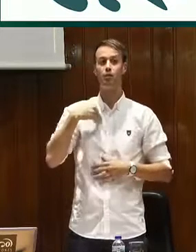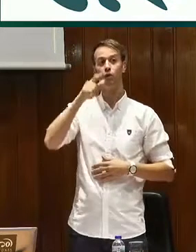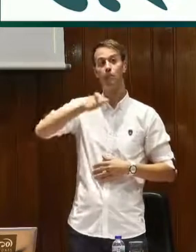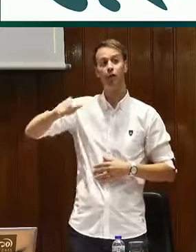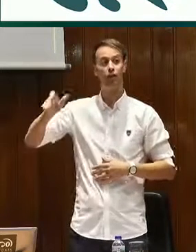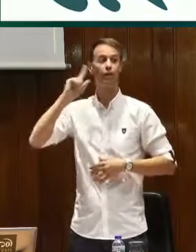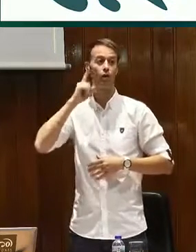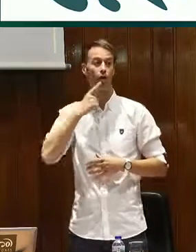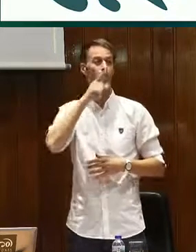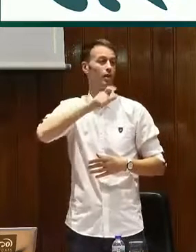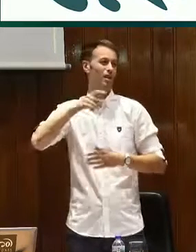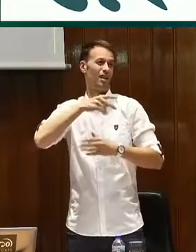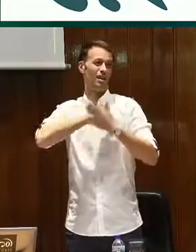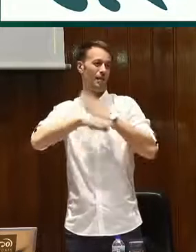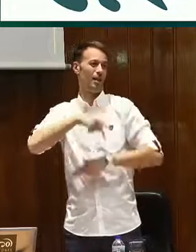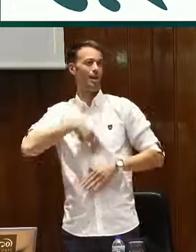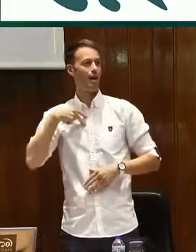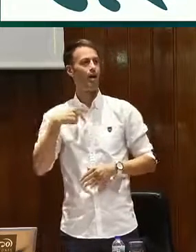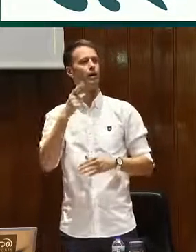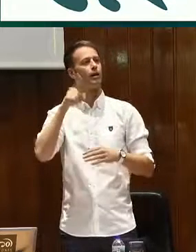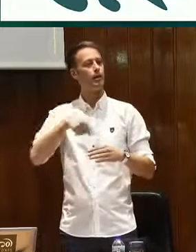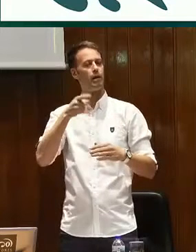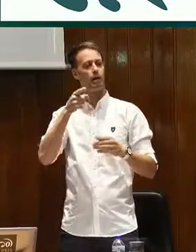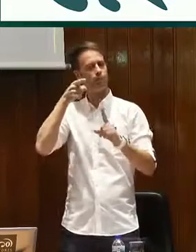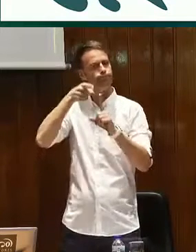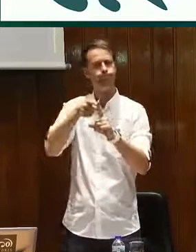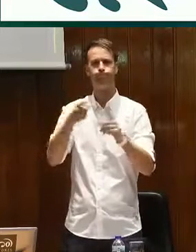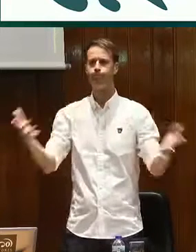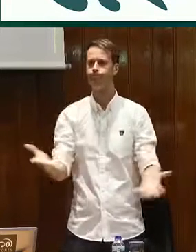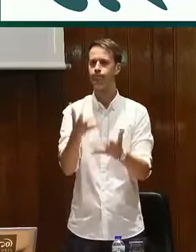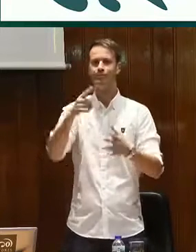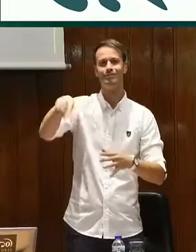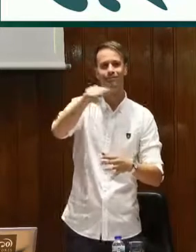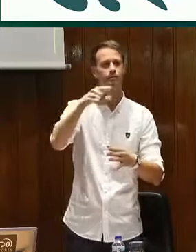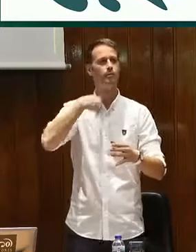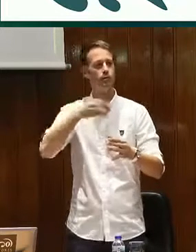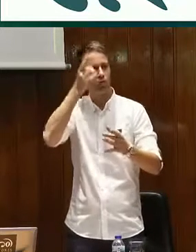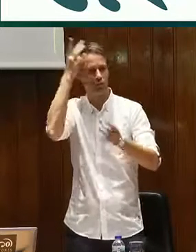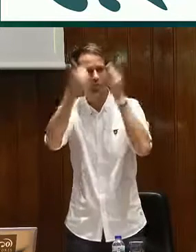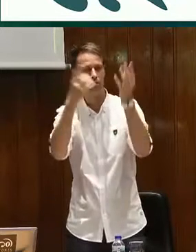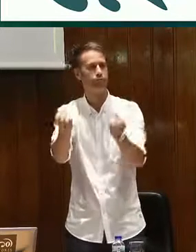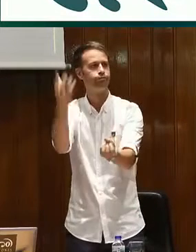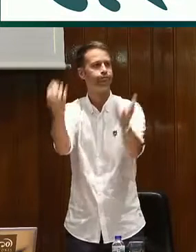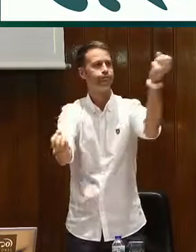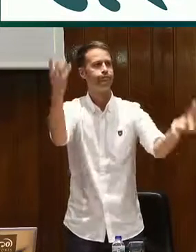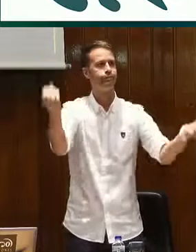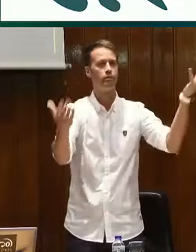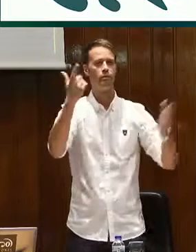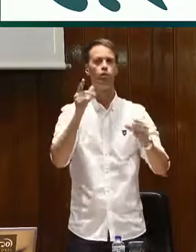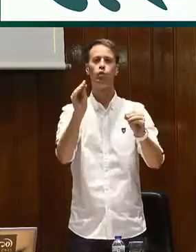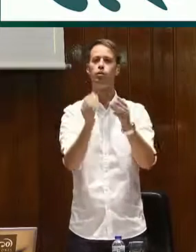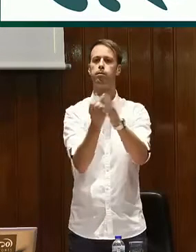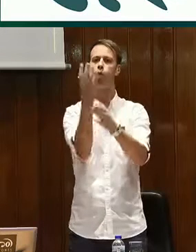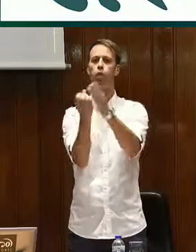reconoce la promoción de que las personas sordas, con discapacidad en general realmente, se promocione que sean